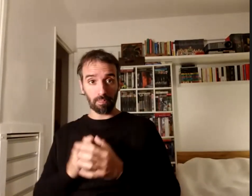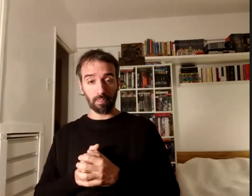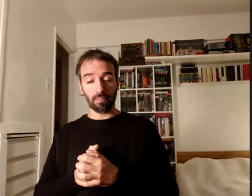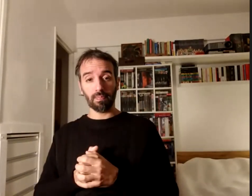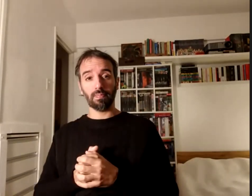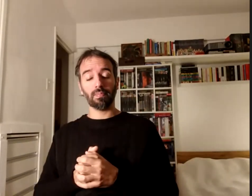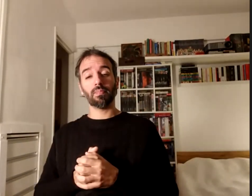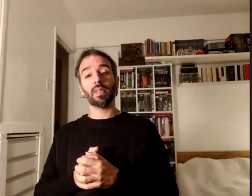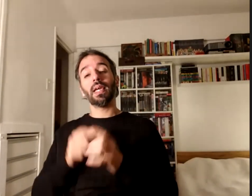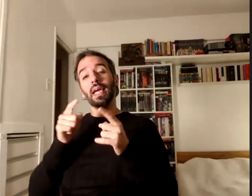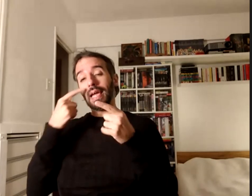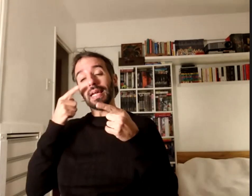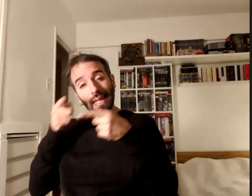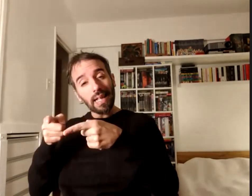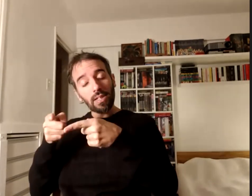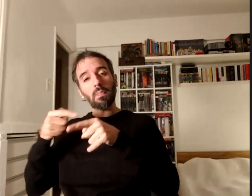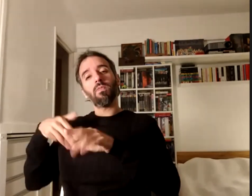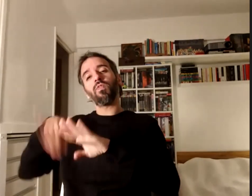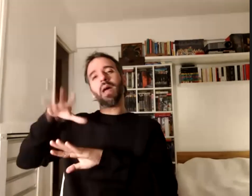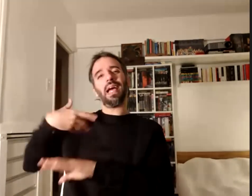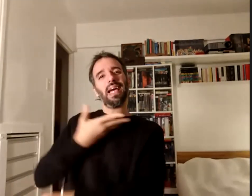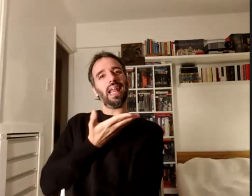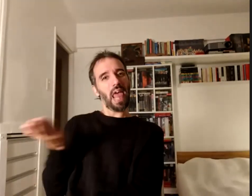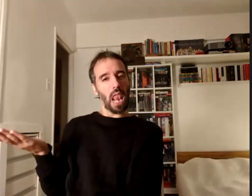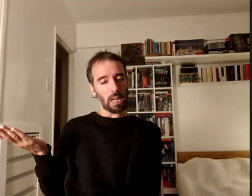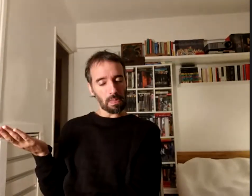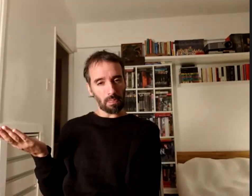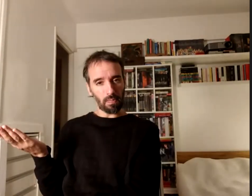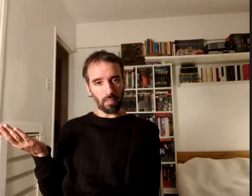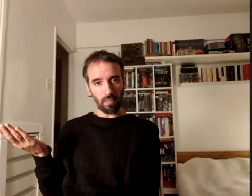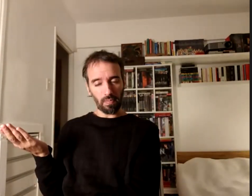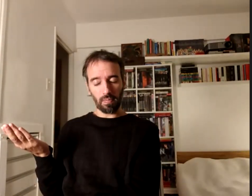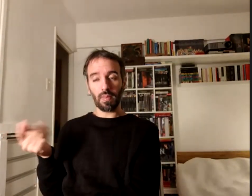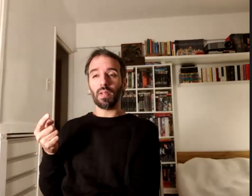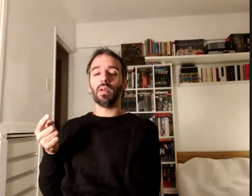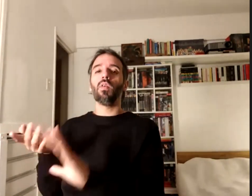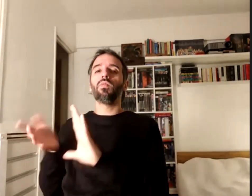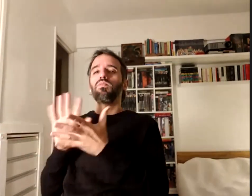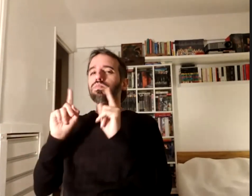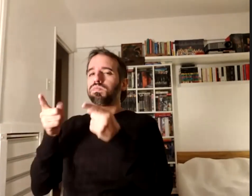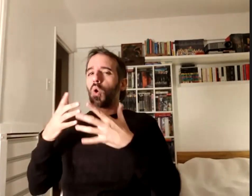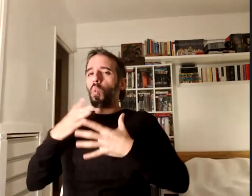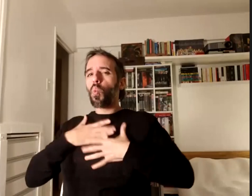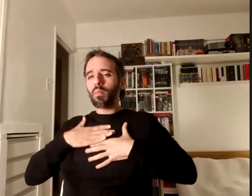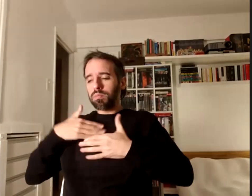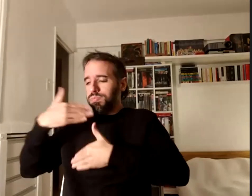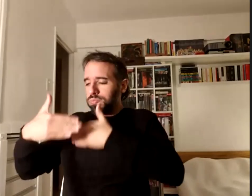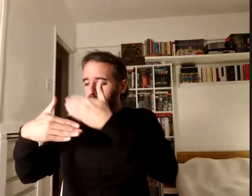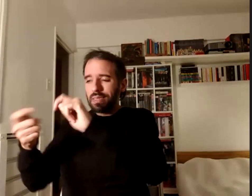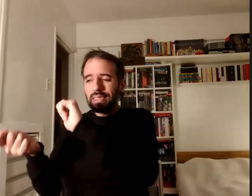más general la forma en que el cuerpo fue transformándose en un objeto de